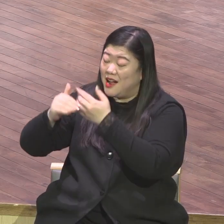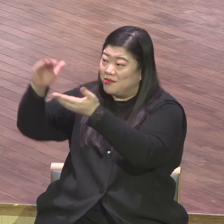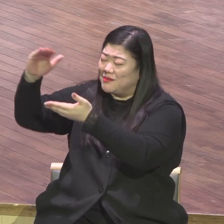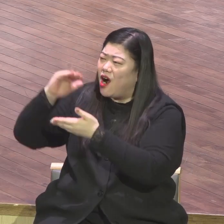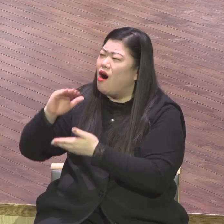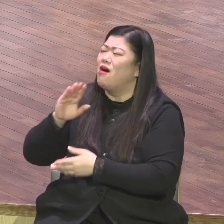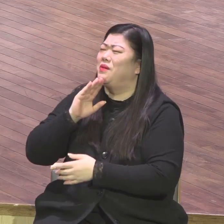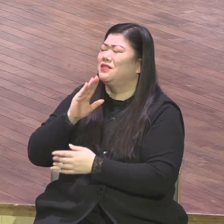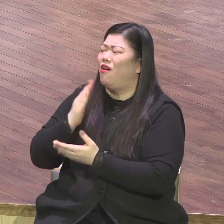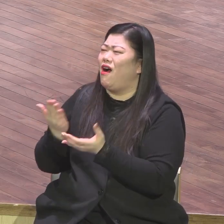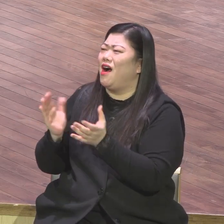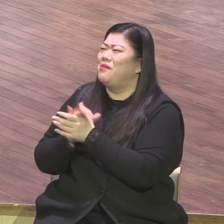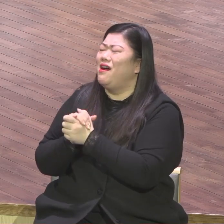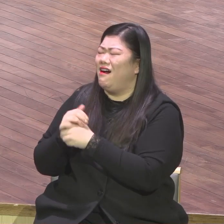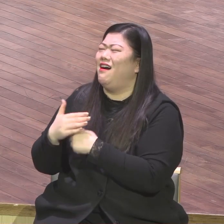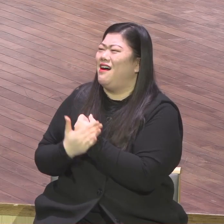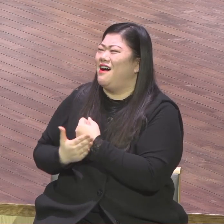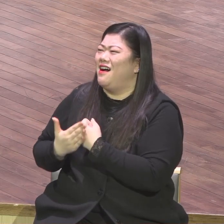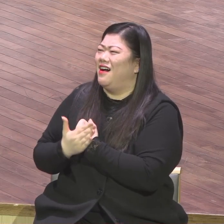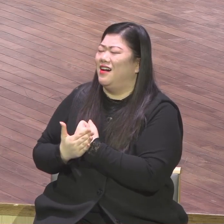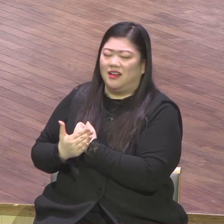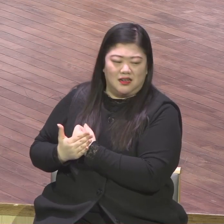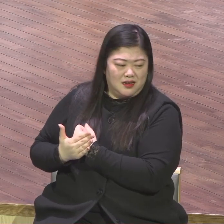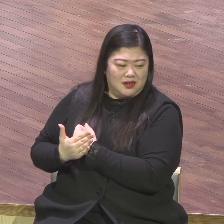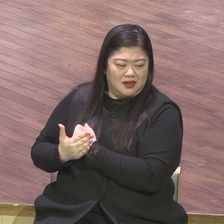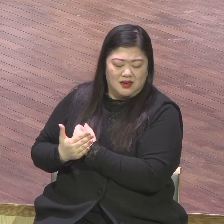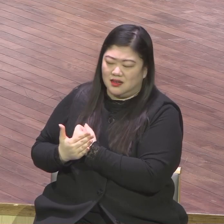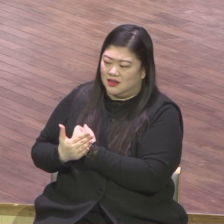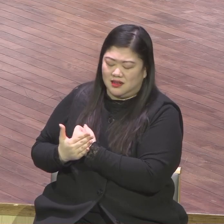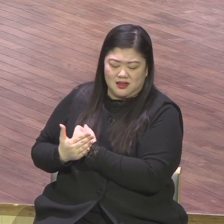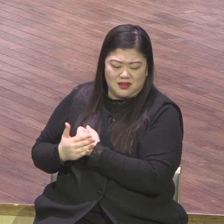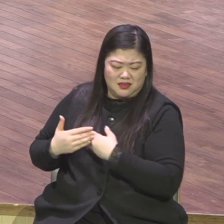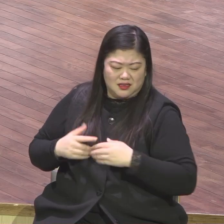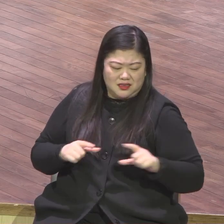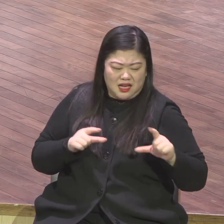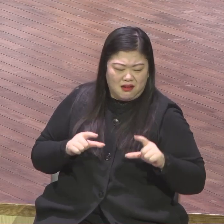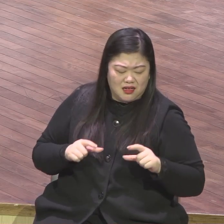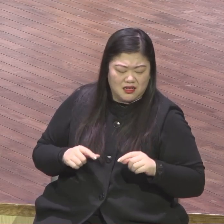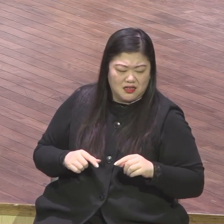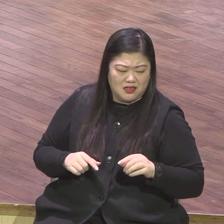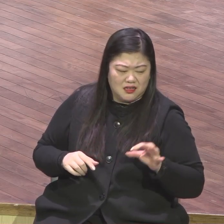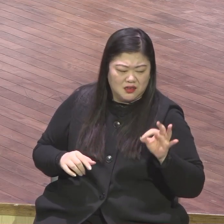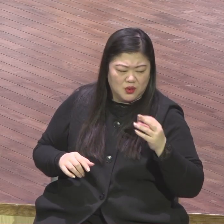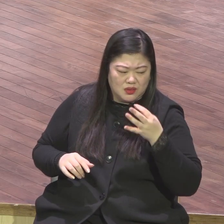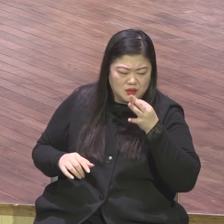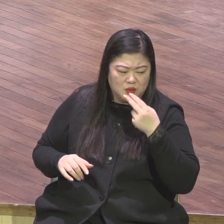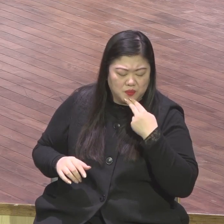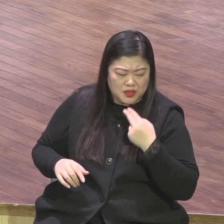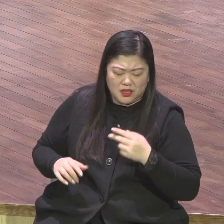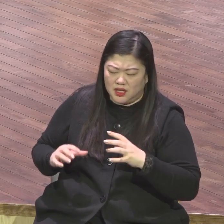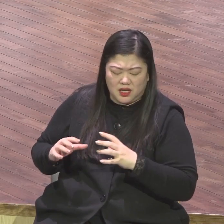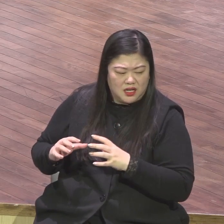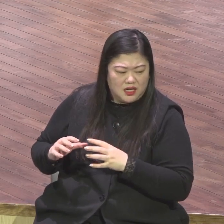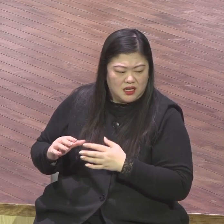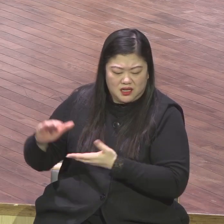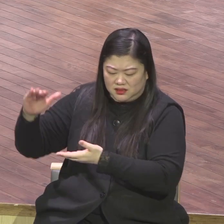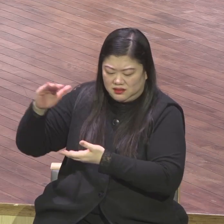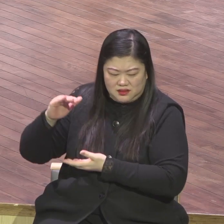기업을 얻게 하리라 아이고 만국이 그냥 지금 단장 돈 백만 원이 돈 천만 원이 돈 이럴기 지금 당장 내가 돈이 없어서 그런